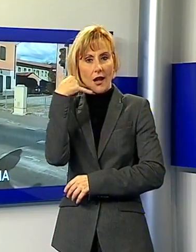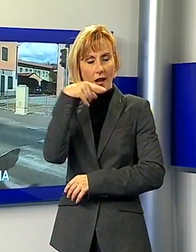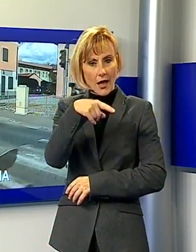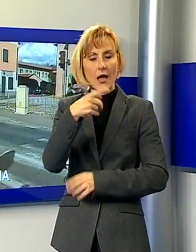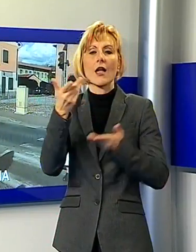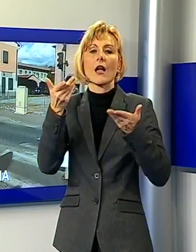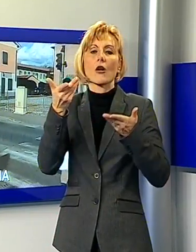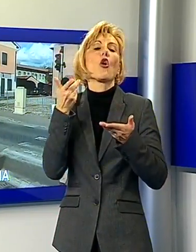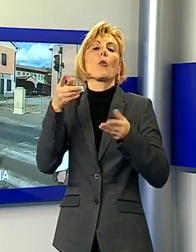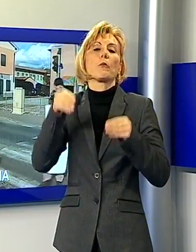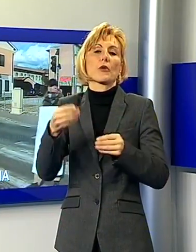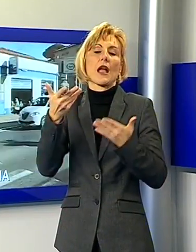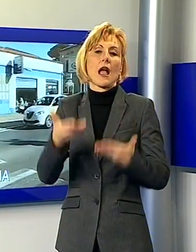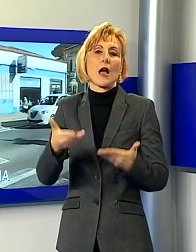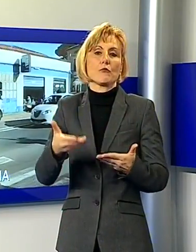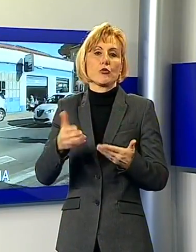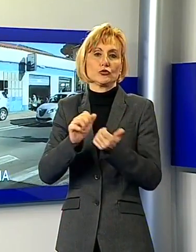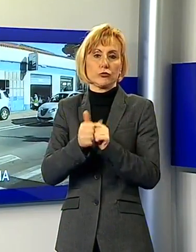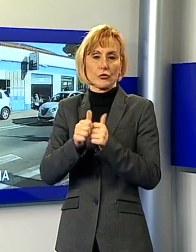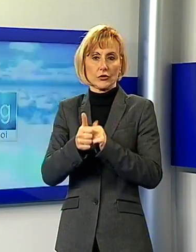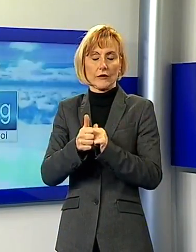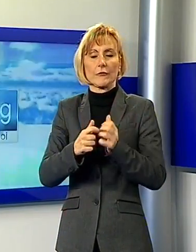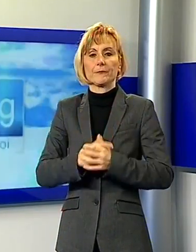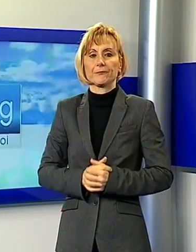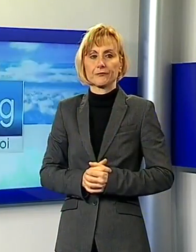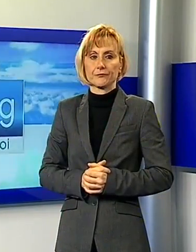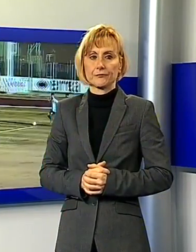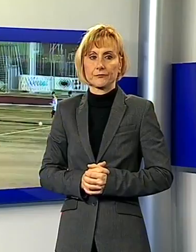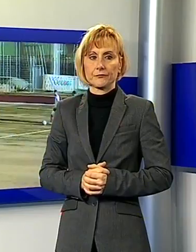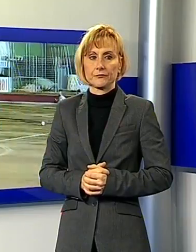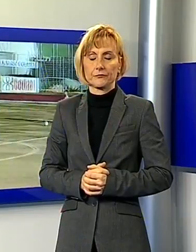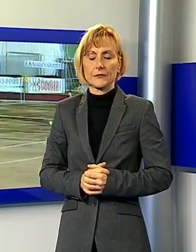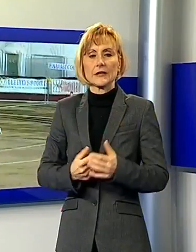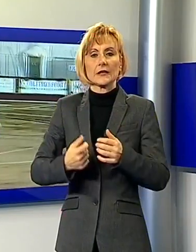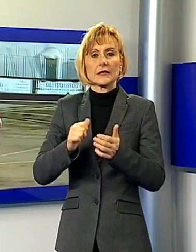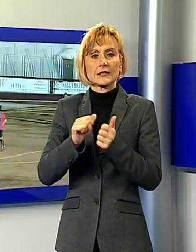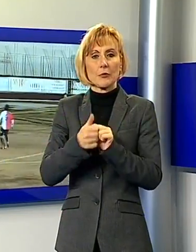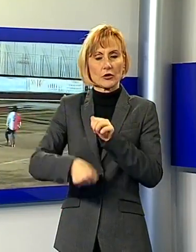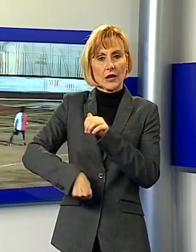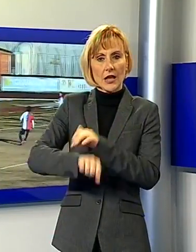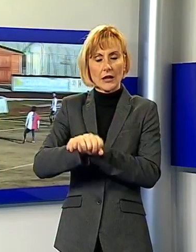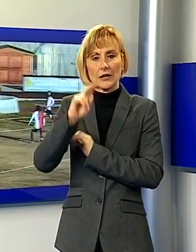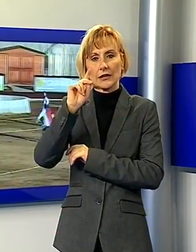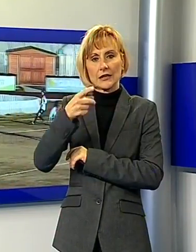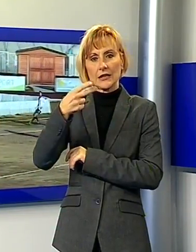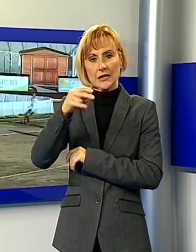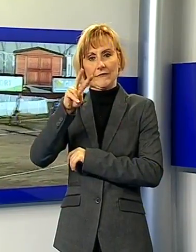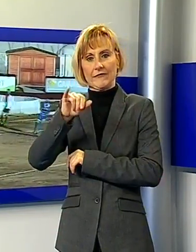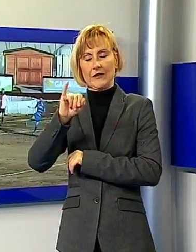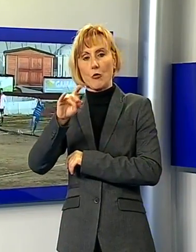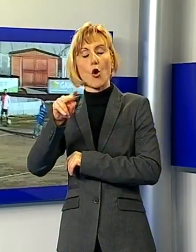sportivo lungo via l'Europa. Lo sport, il calcio e il Ghibiborgo rivede la luce, la vittoria contro il Recco